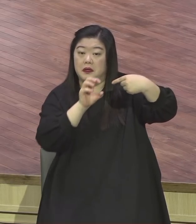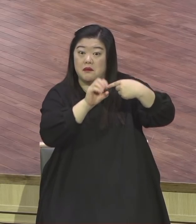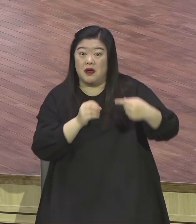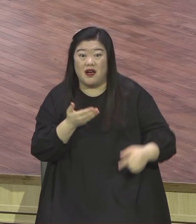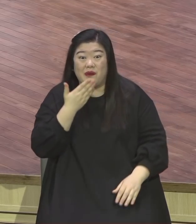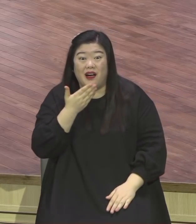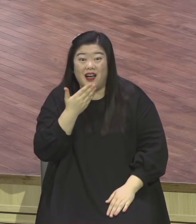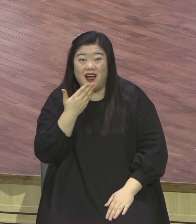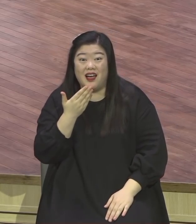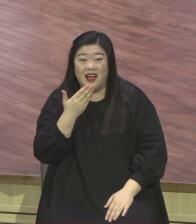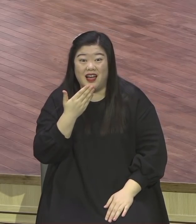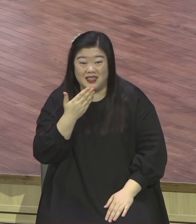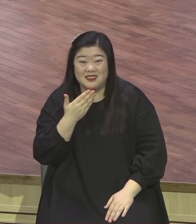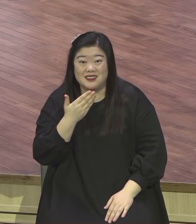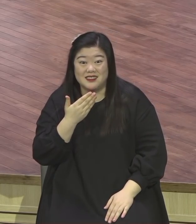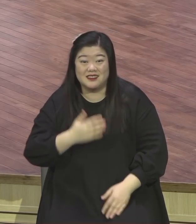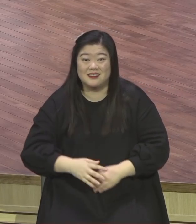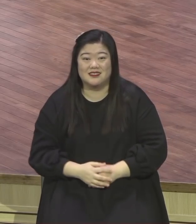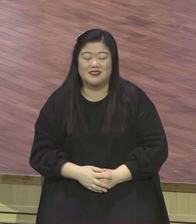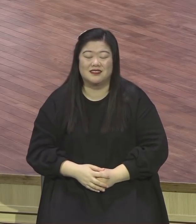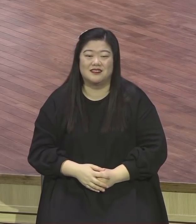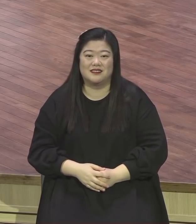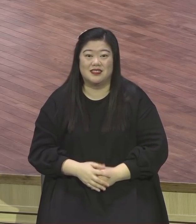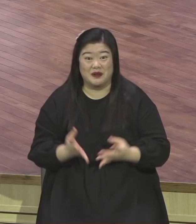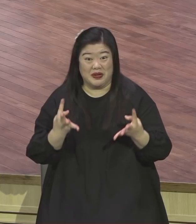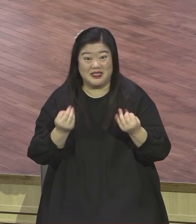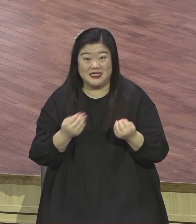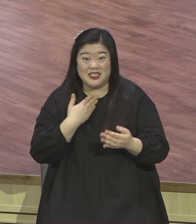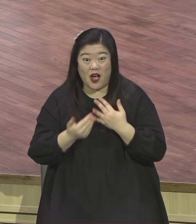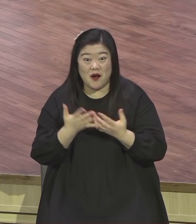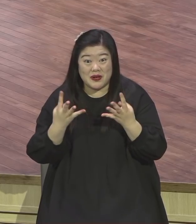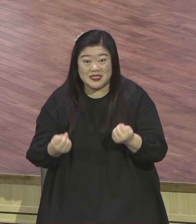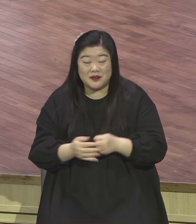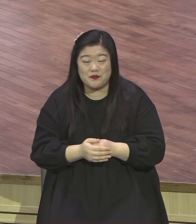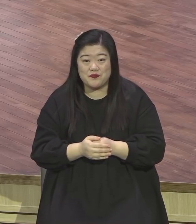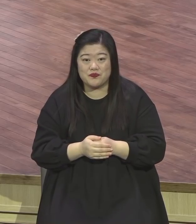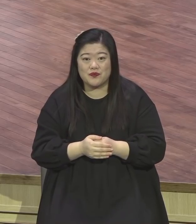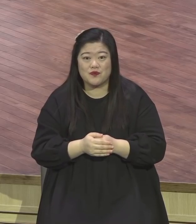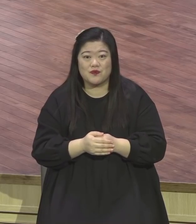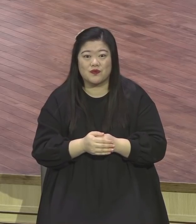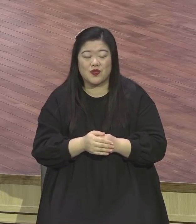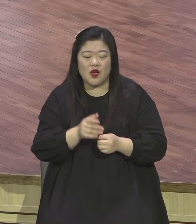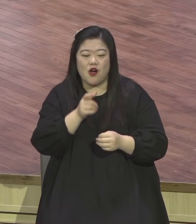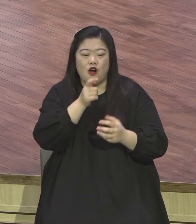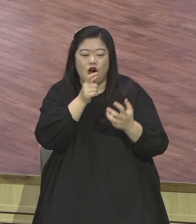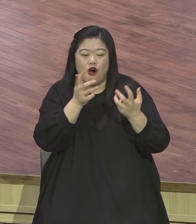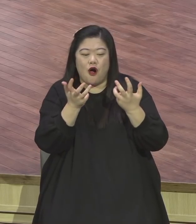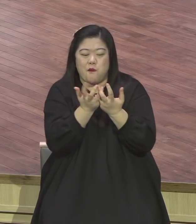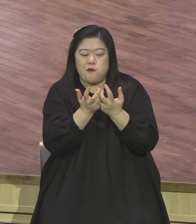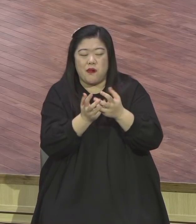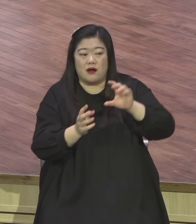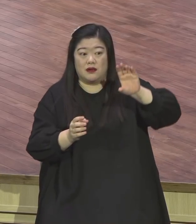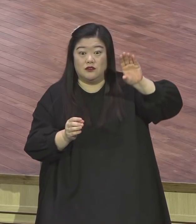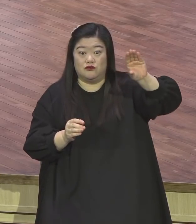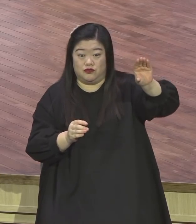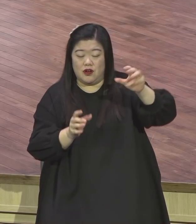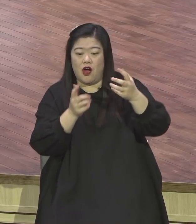이렇게 냉동실에서 꽁꽁으로 딱딱해진 음식을 뭐라 하느냐 벽돌식품이라고 해요